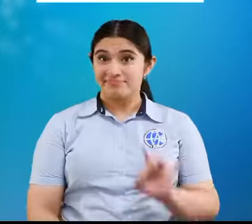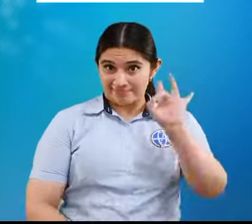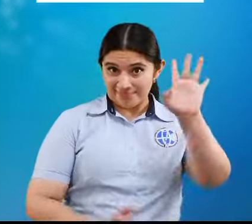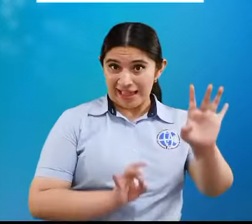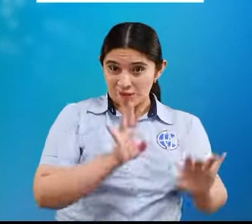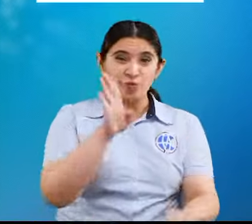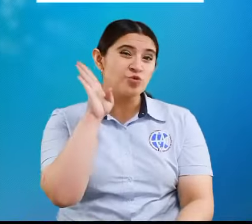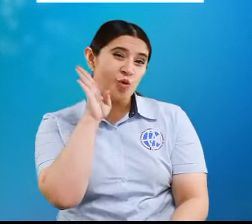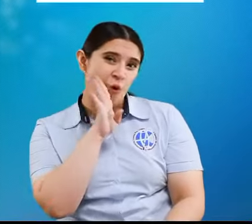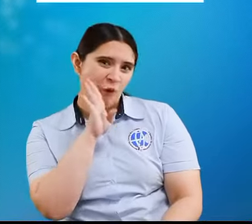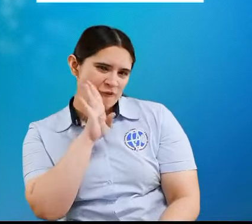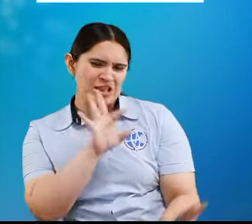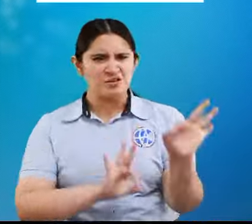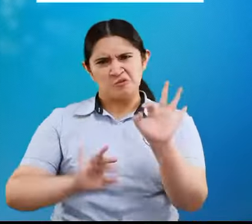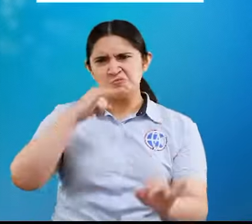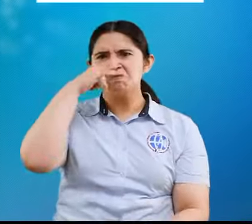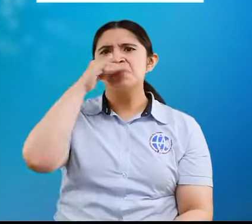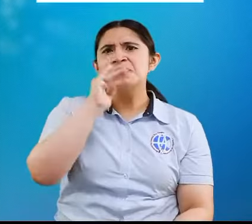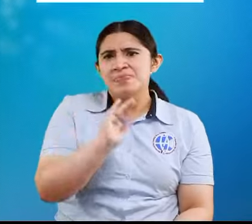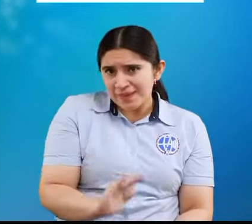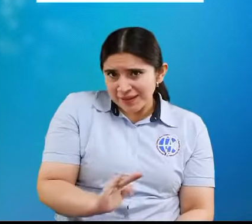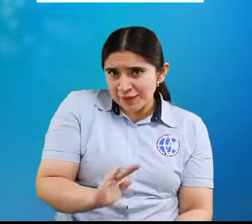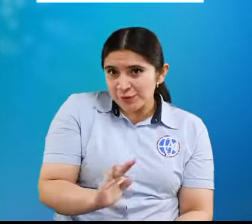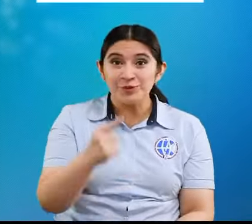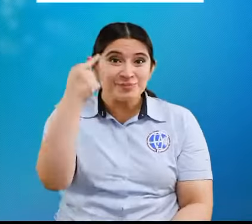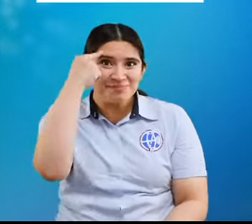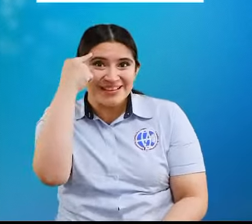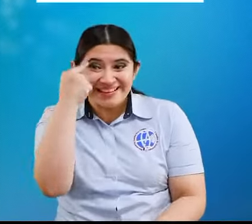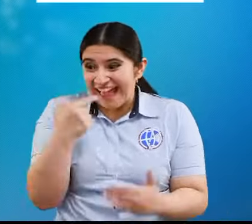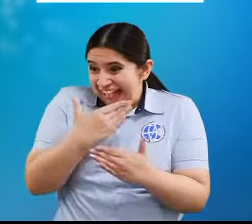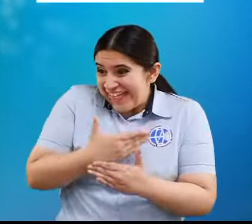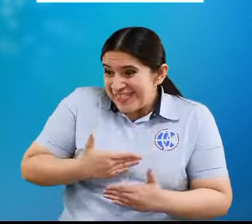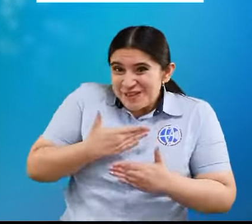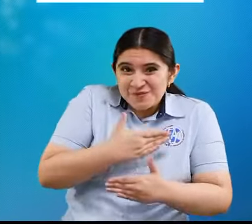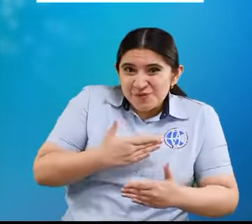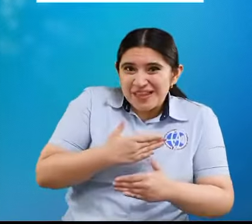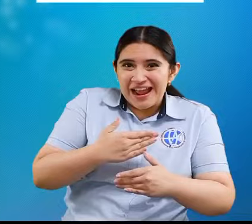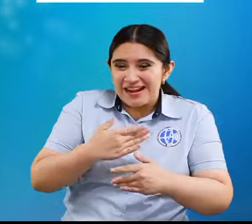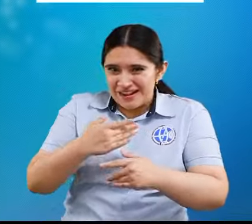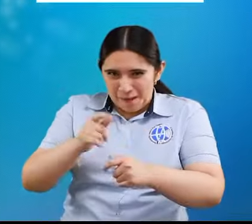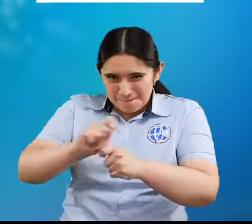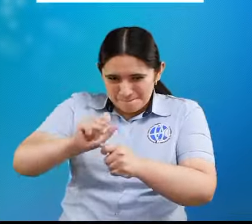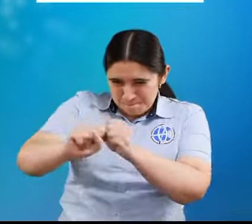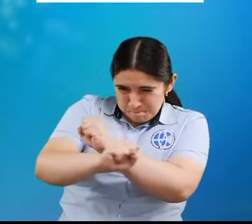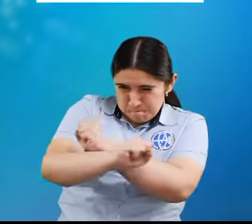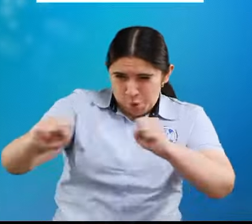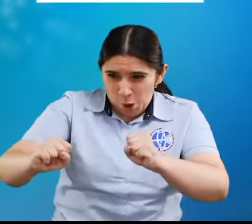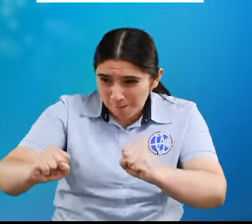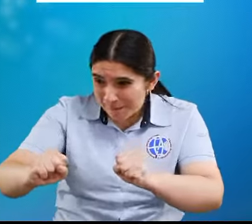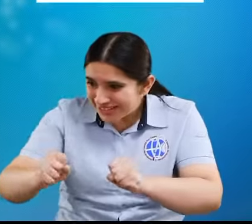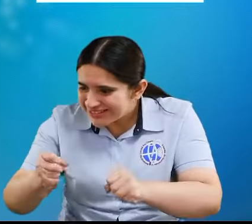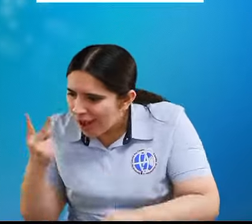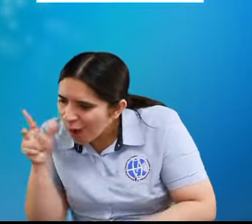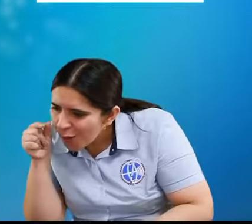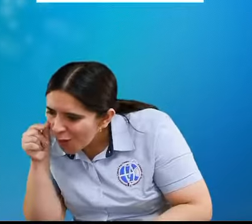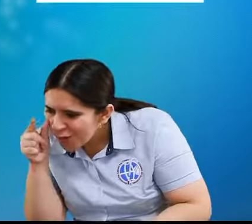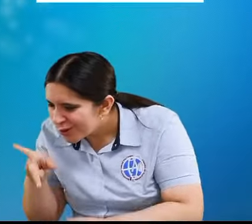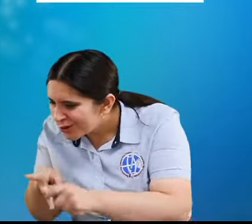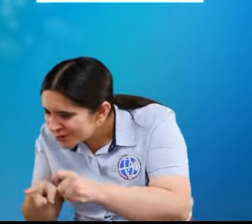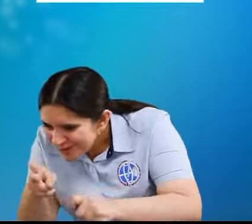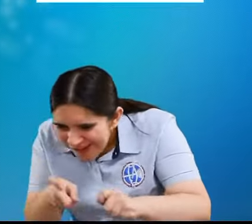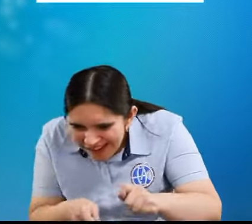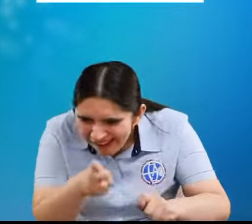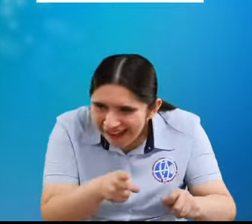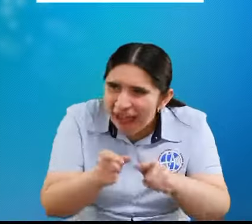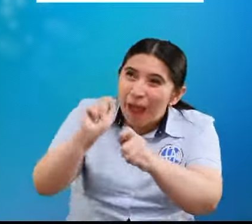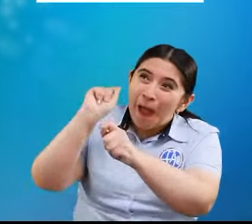Algunos jugadores tienen la tendencia a desarmar bombas o cohetes y